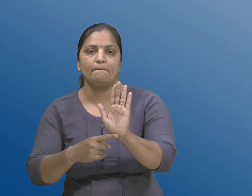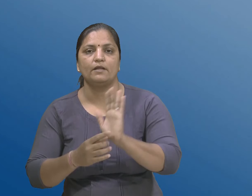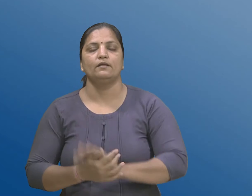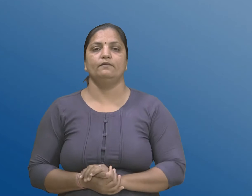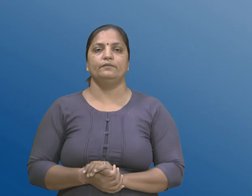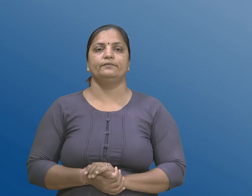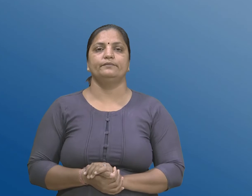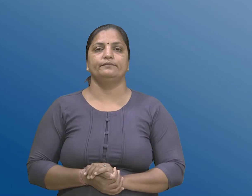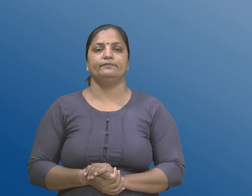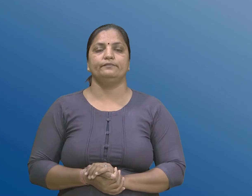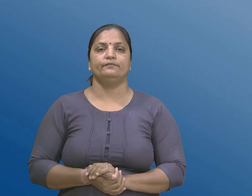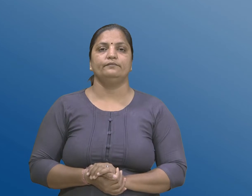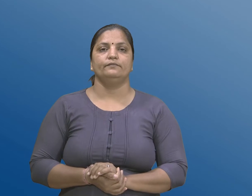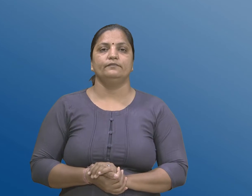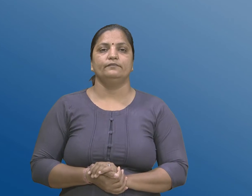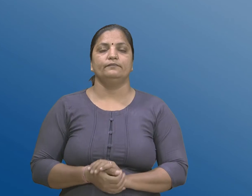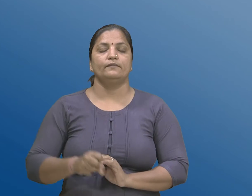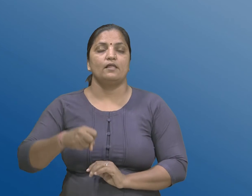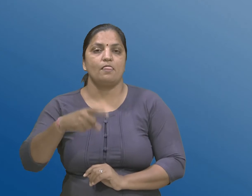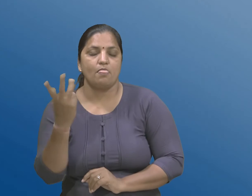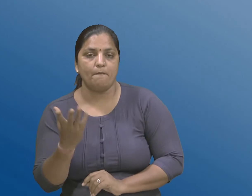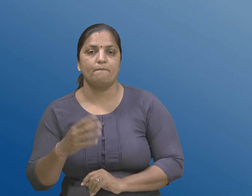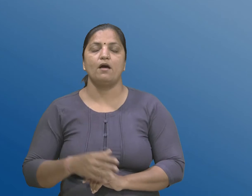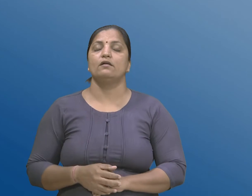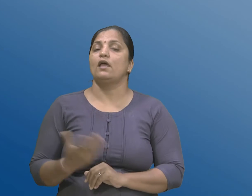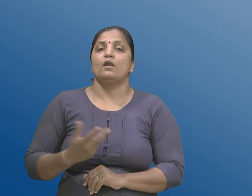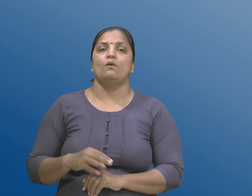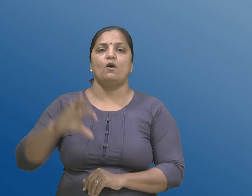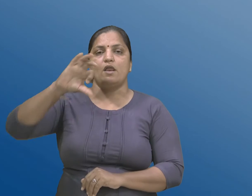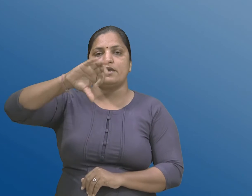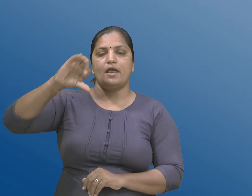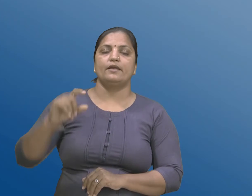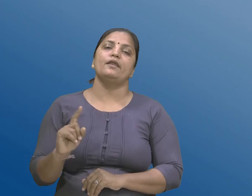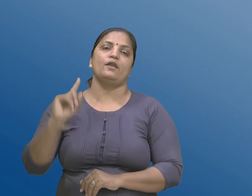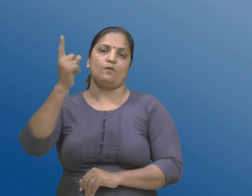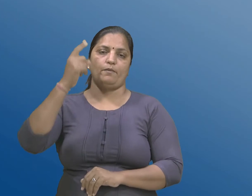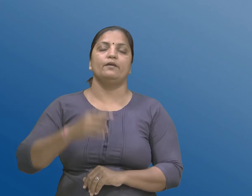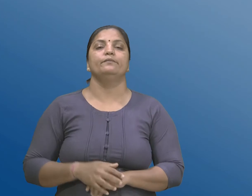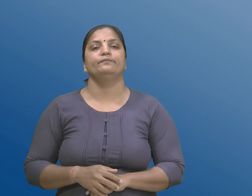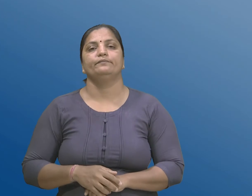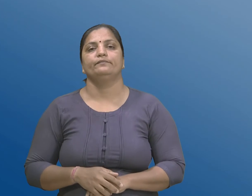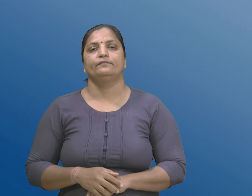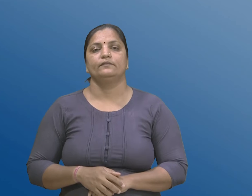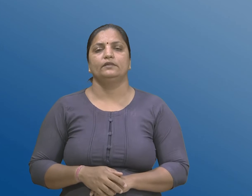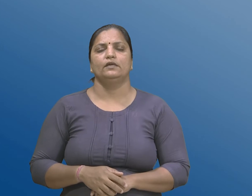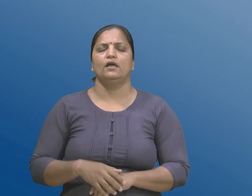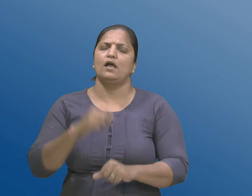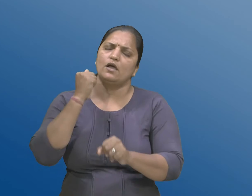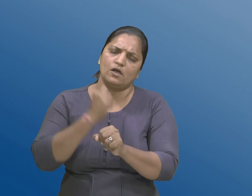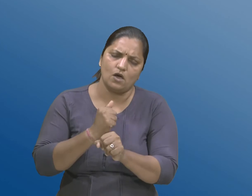नंबर 9 नू पहलू। यथा योग्य सरका द्वारा